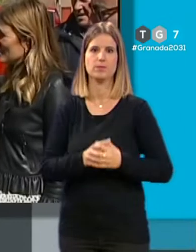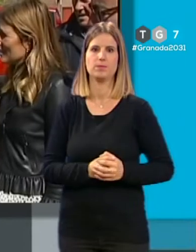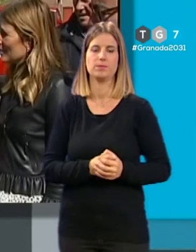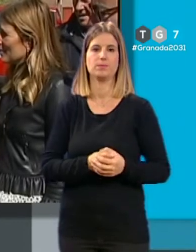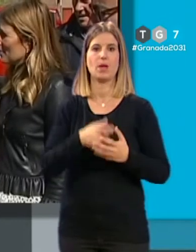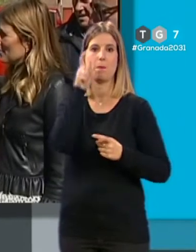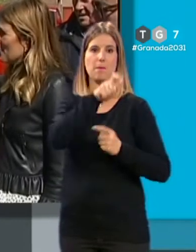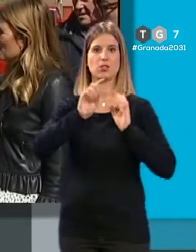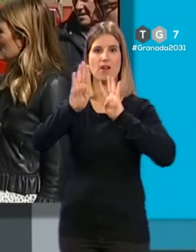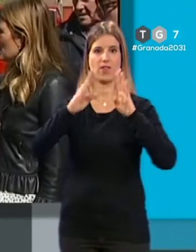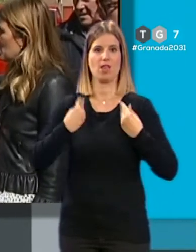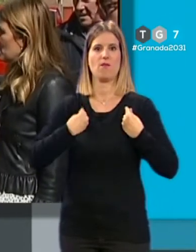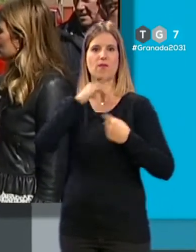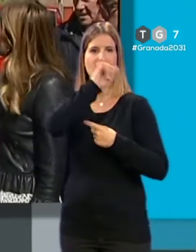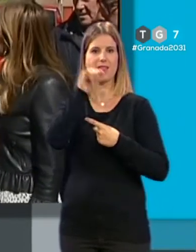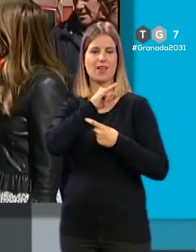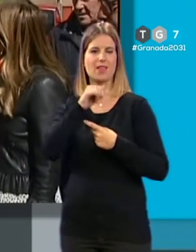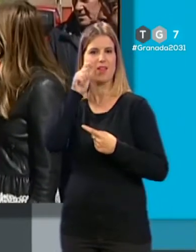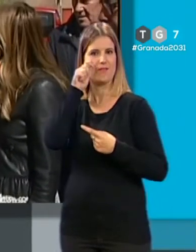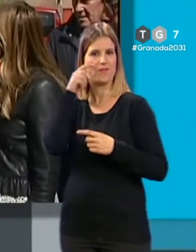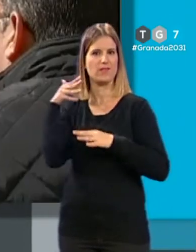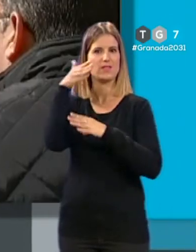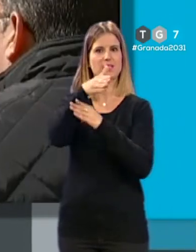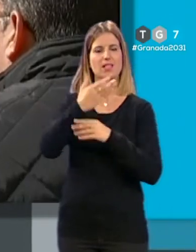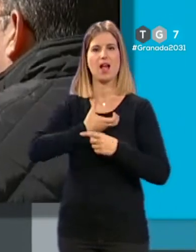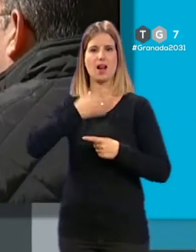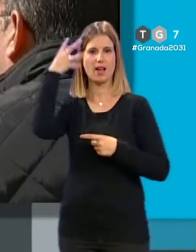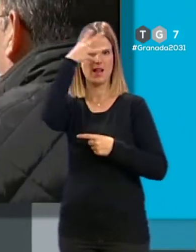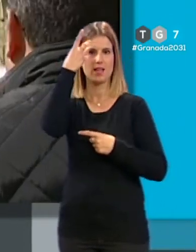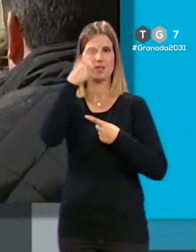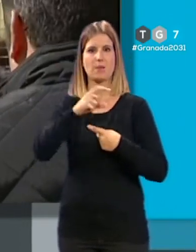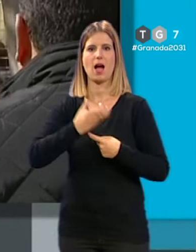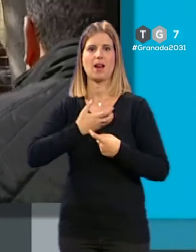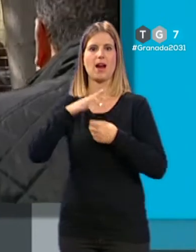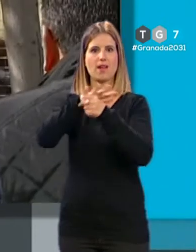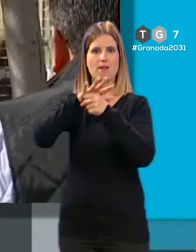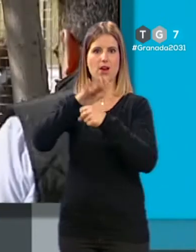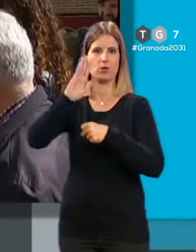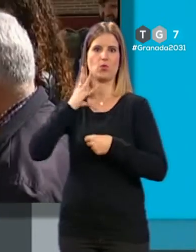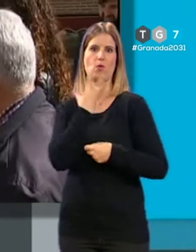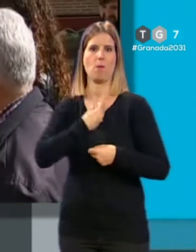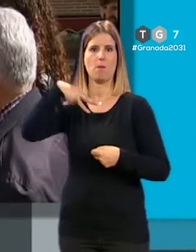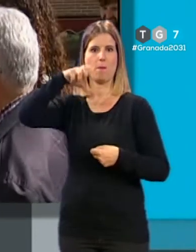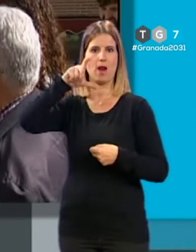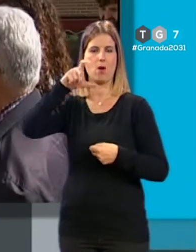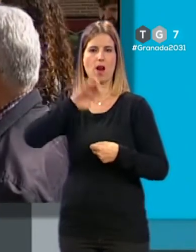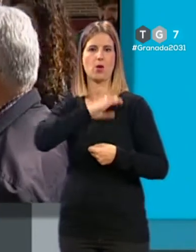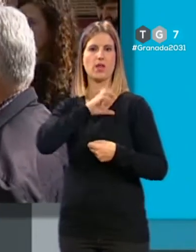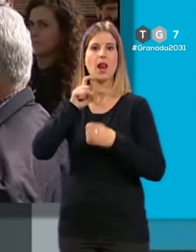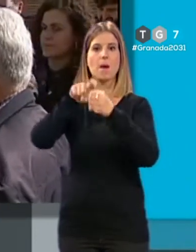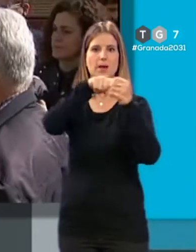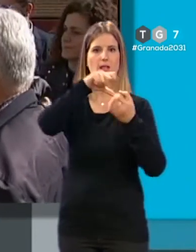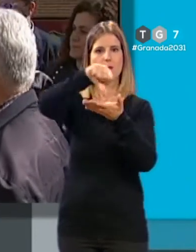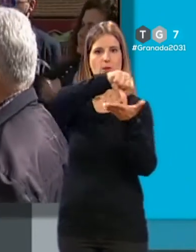Los vecinos del Zaidín han recibido la visita del alcalde de Granada, Luis Salvador, así como del alcalde de Barrio, Manuel Olivares, y la concejala de Participación